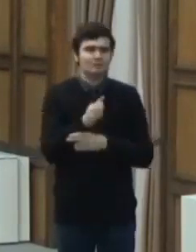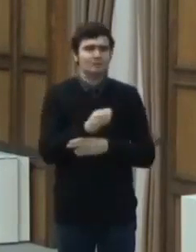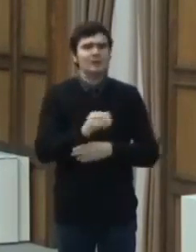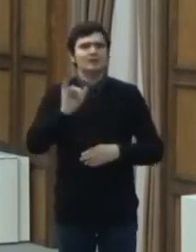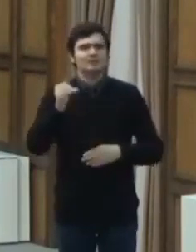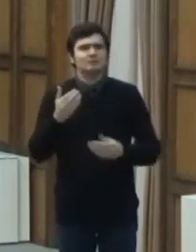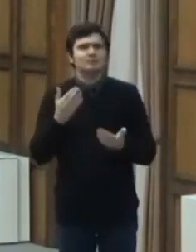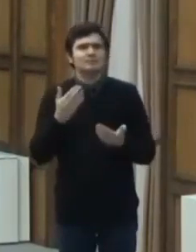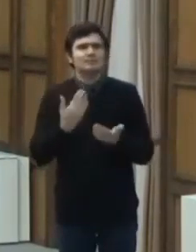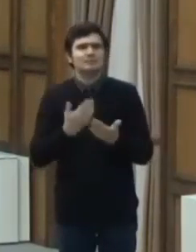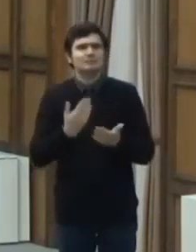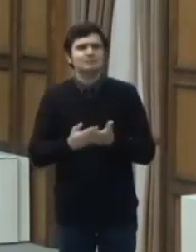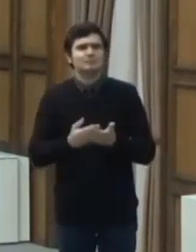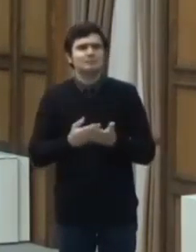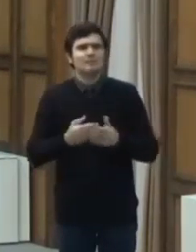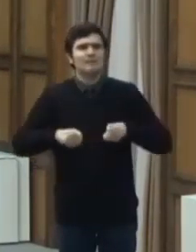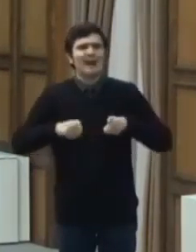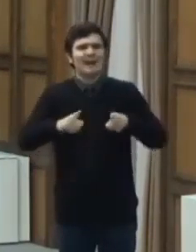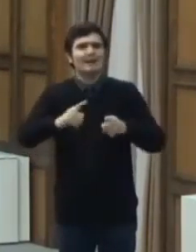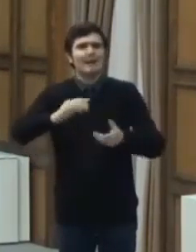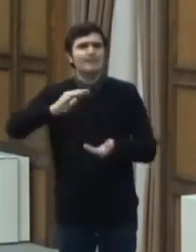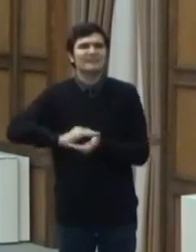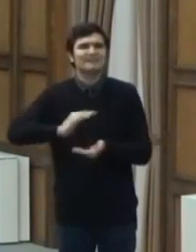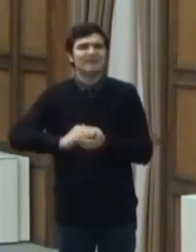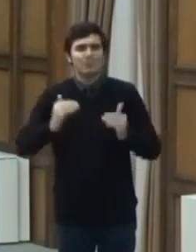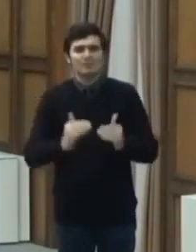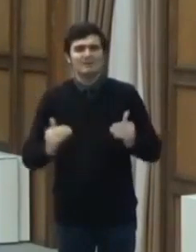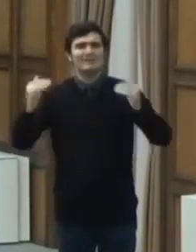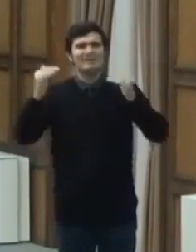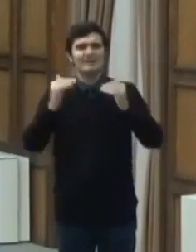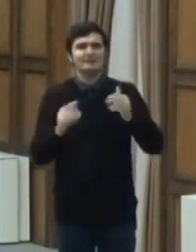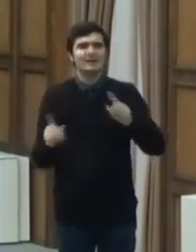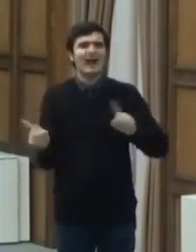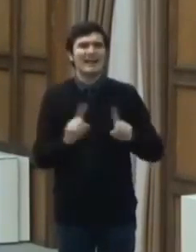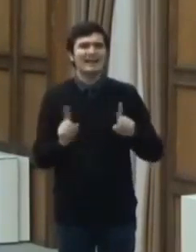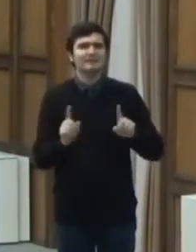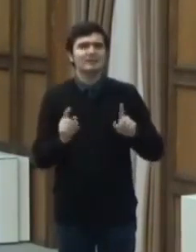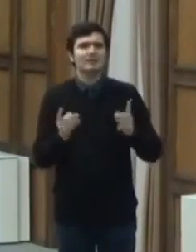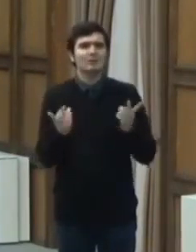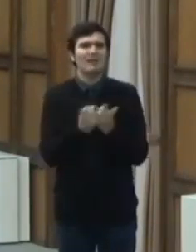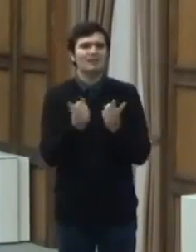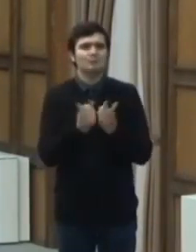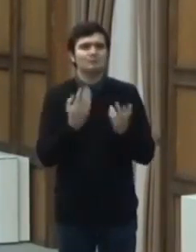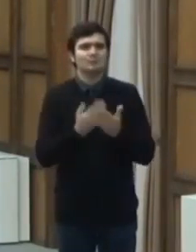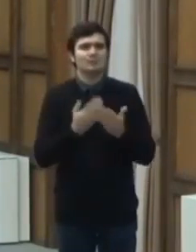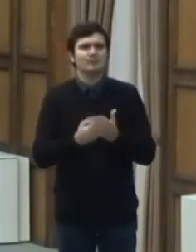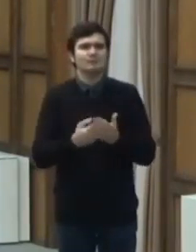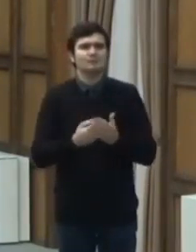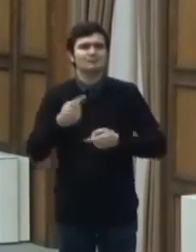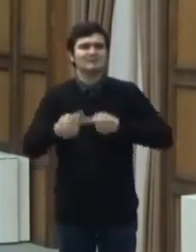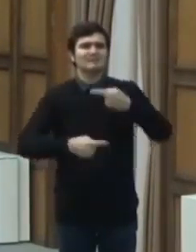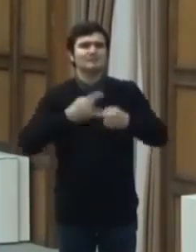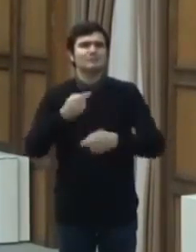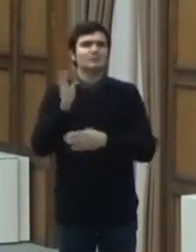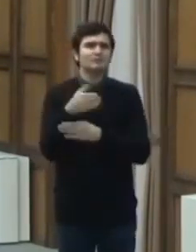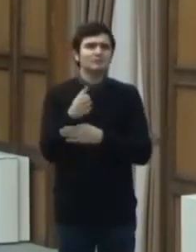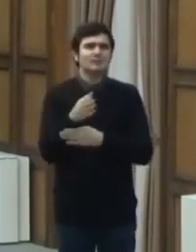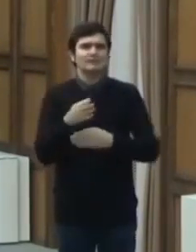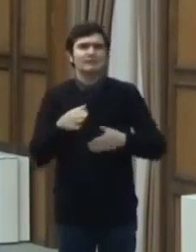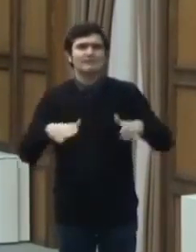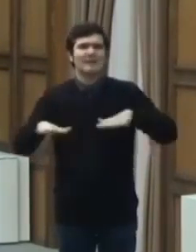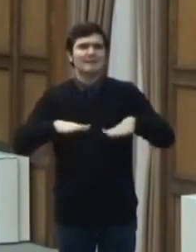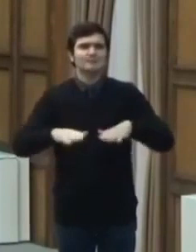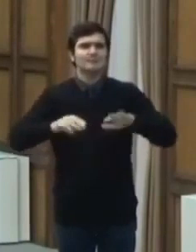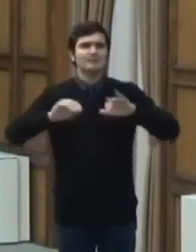menținerea unui nivel de alertă adecvat la nivelul componentelor sistemului național de management al situațiilor de